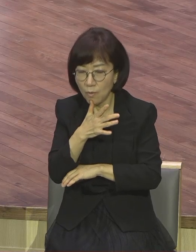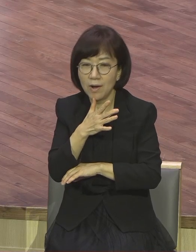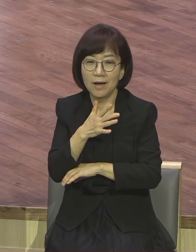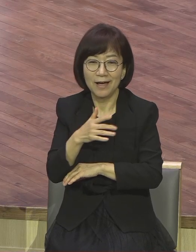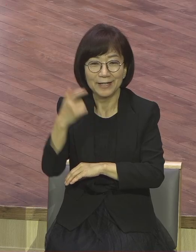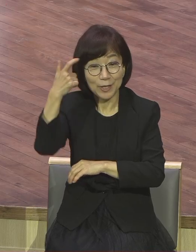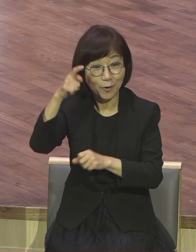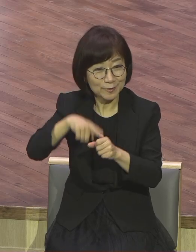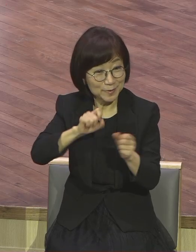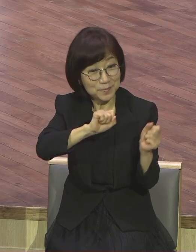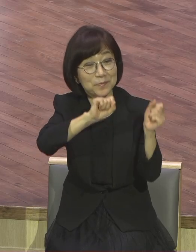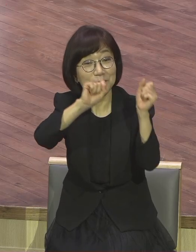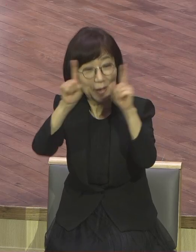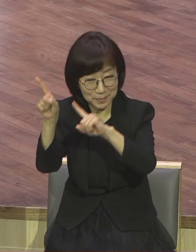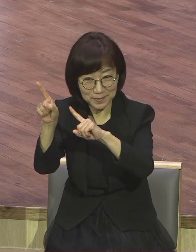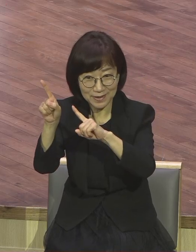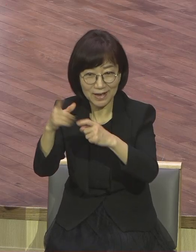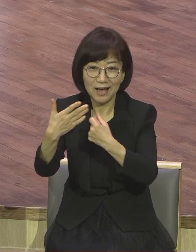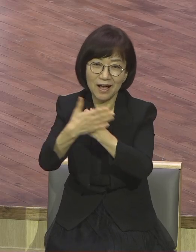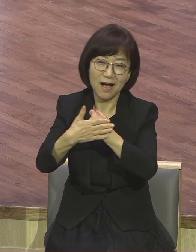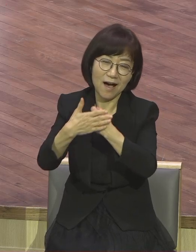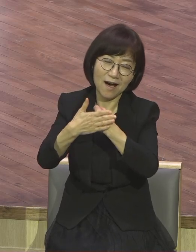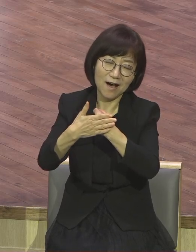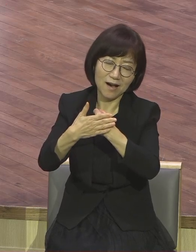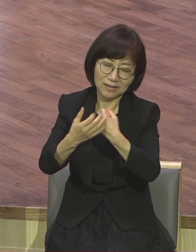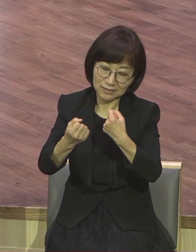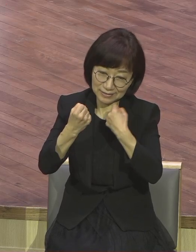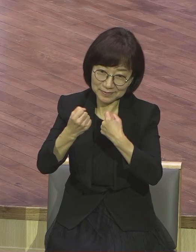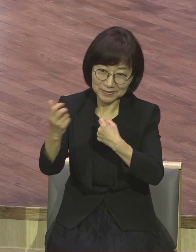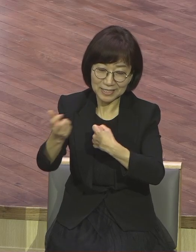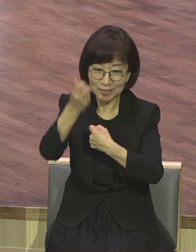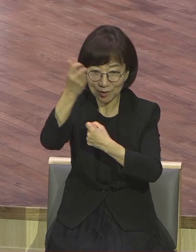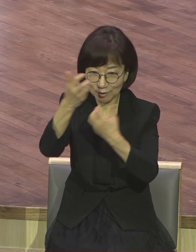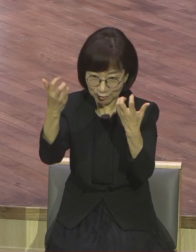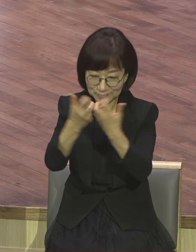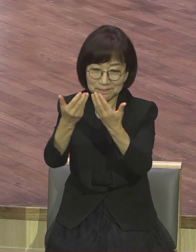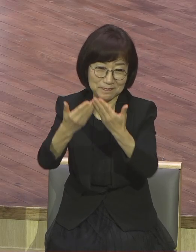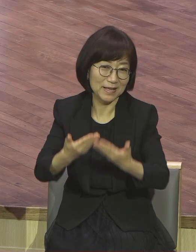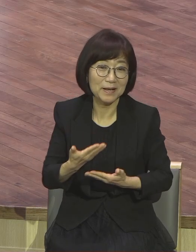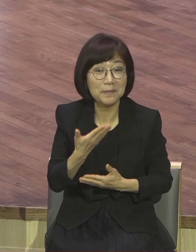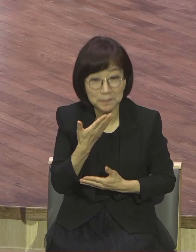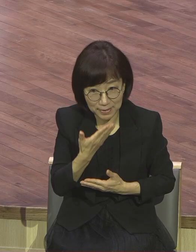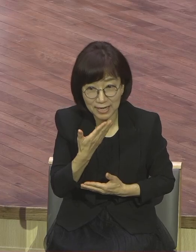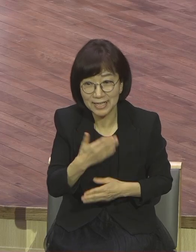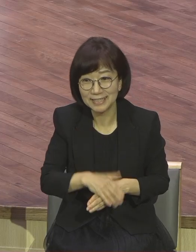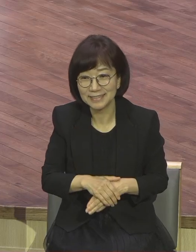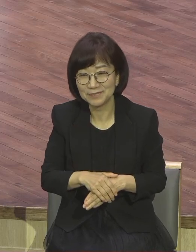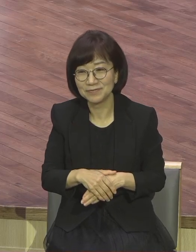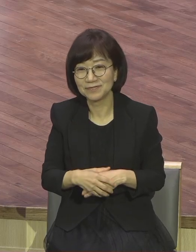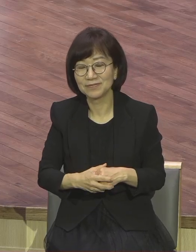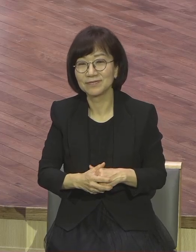사명이 주어지고 새로운 은혜 예방하고 성의 역사 그런 응답을 받아야 돼요.